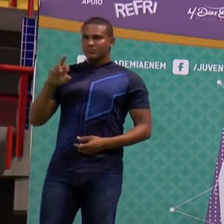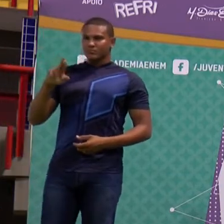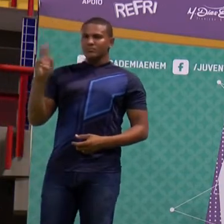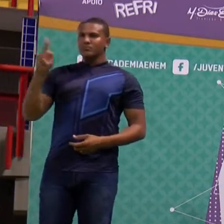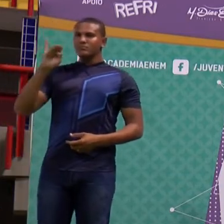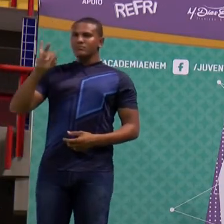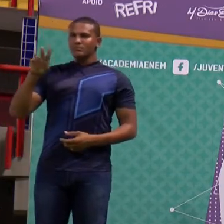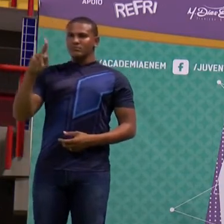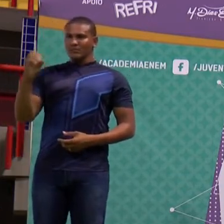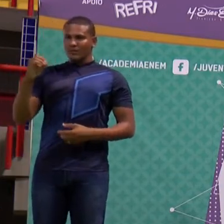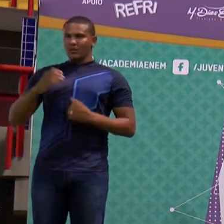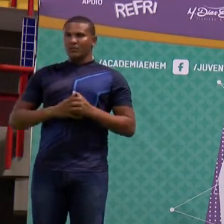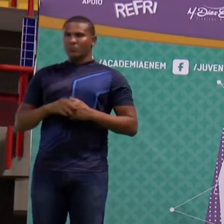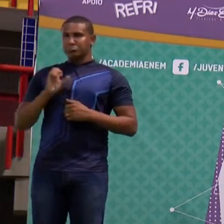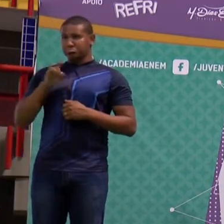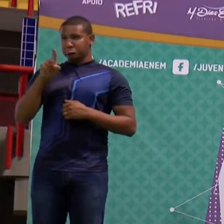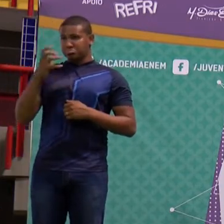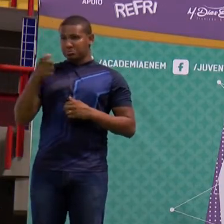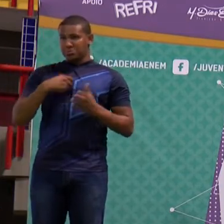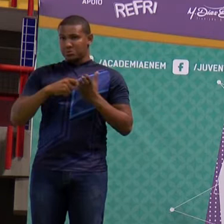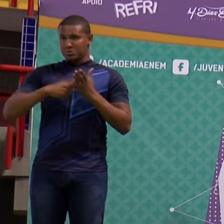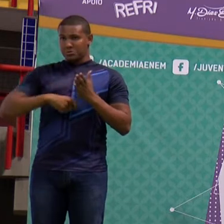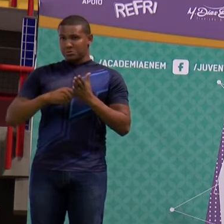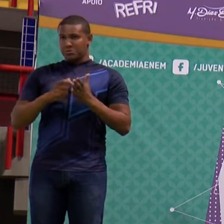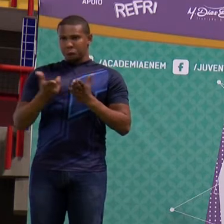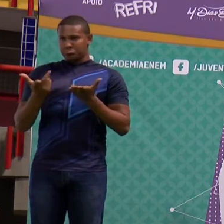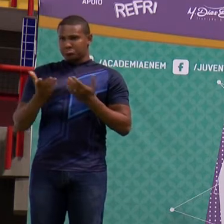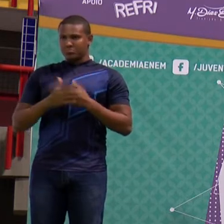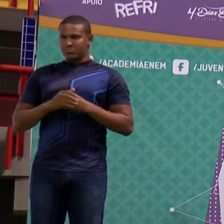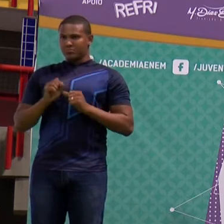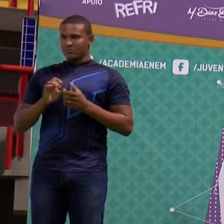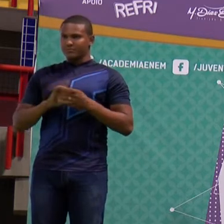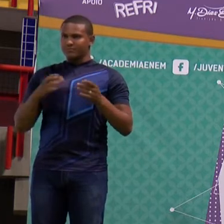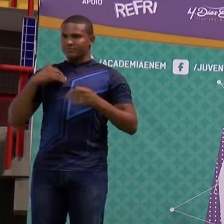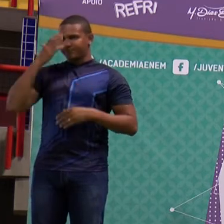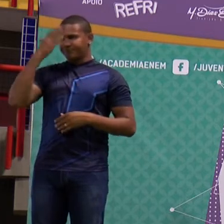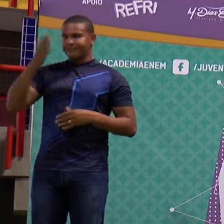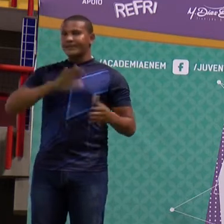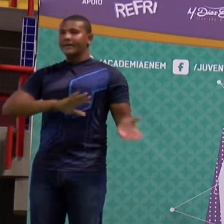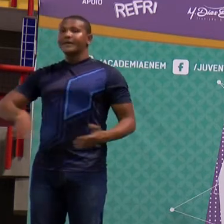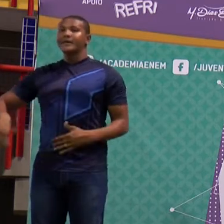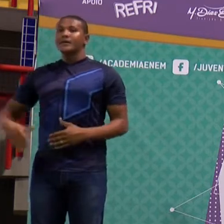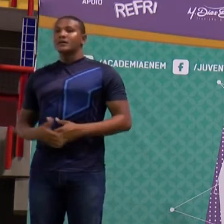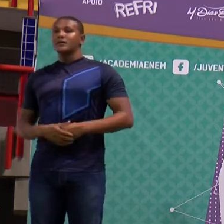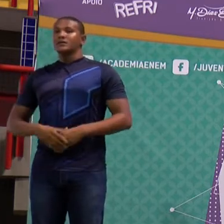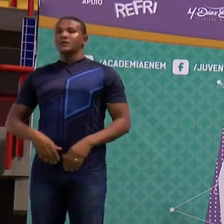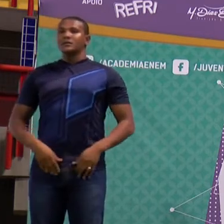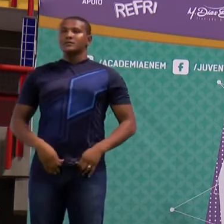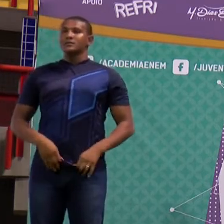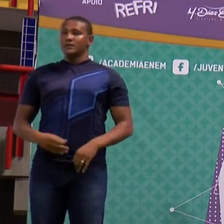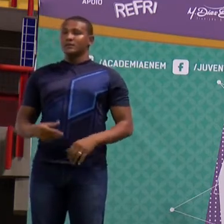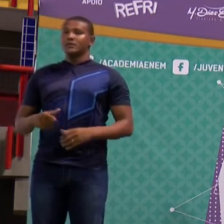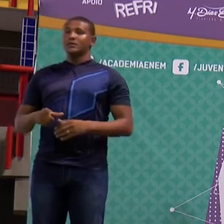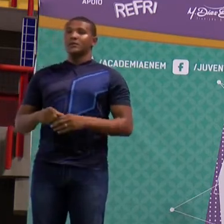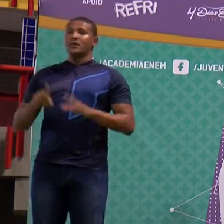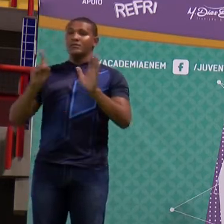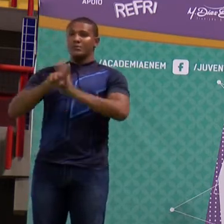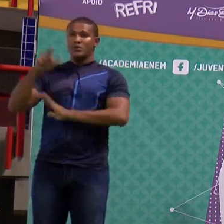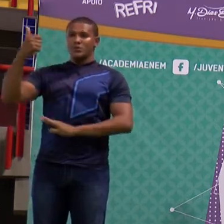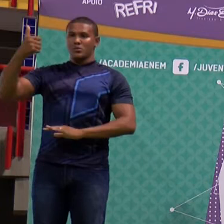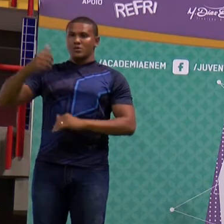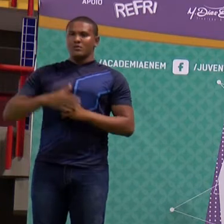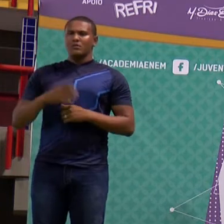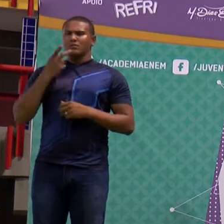riscar aí e colocar o nome para depois lembrar. Valeu. Primeira questão. Falando sobre meio